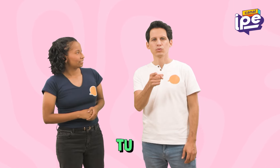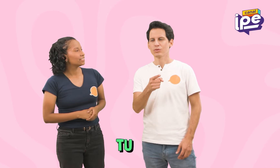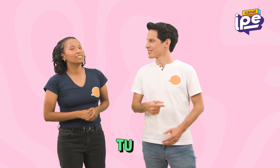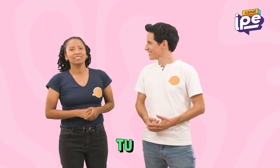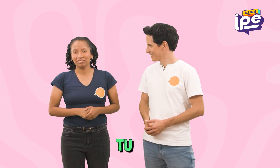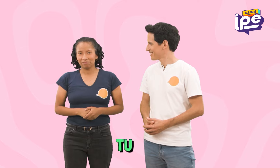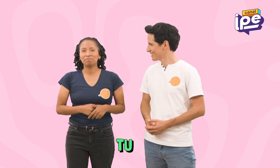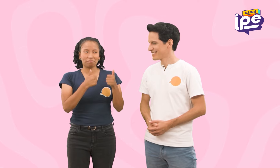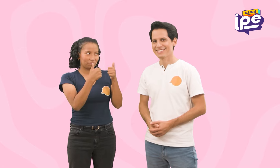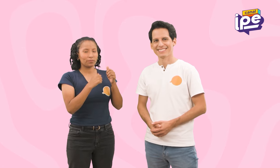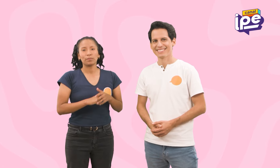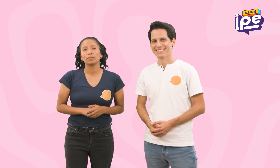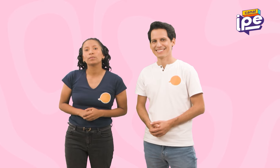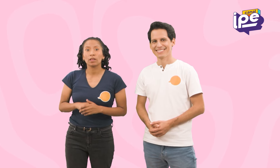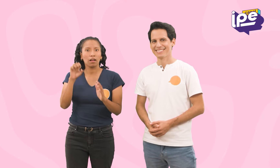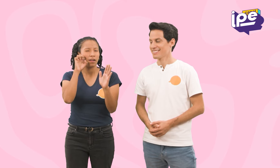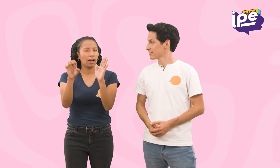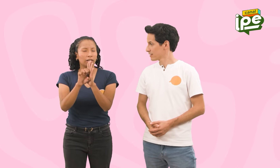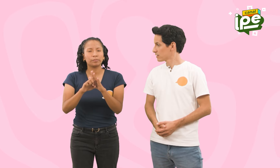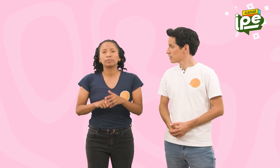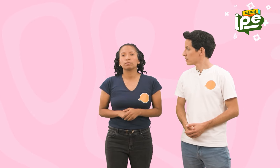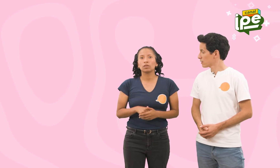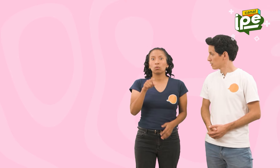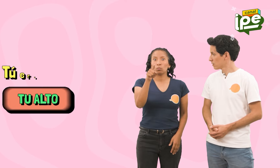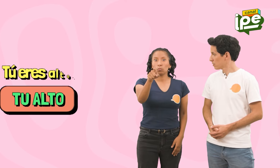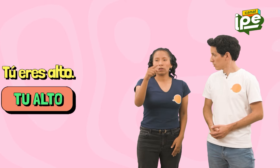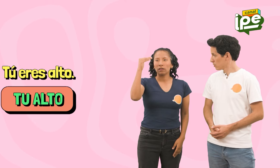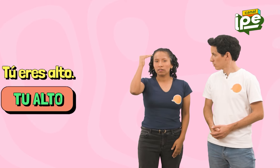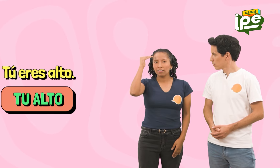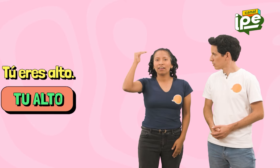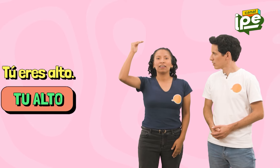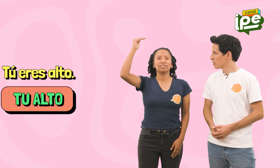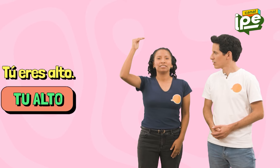eres alto.